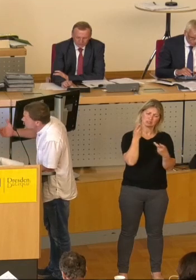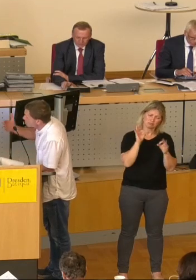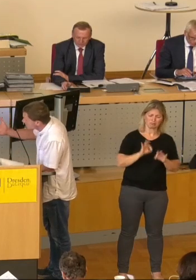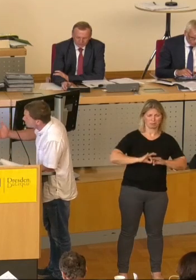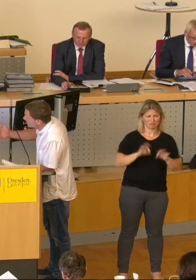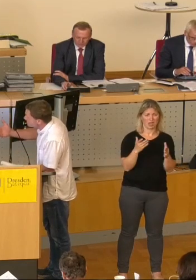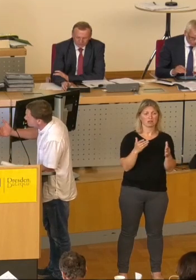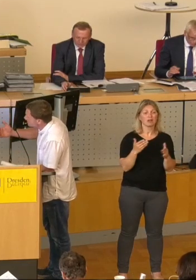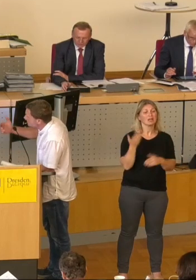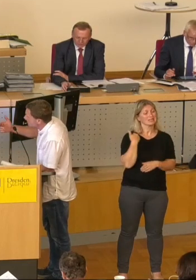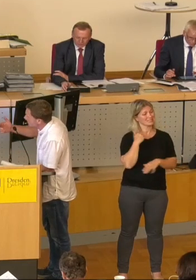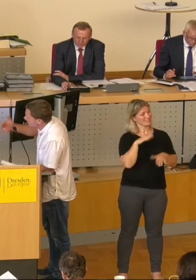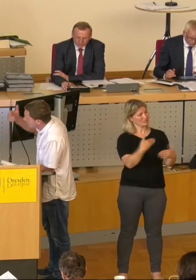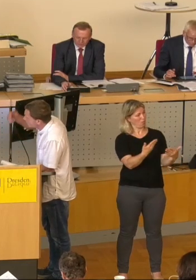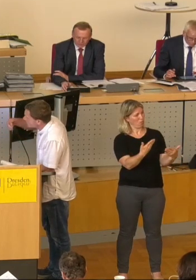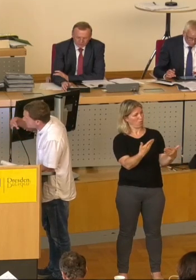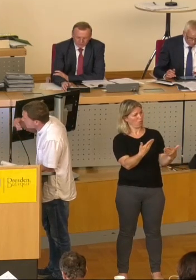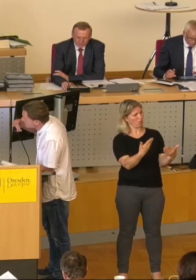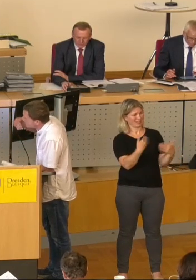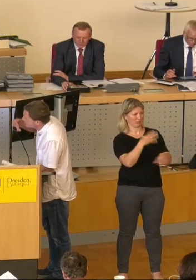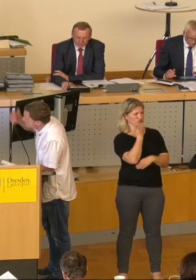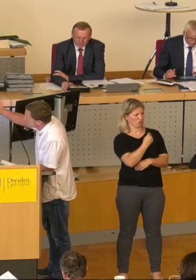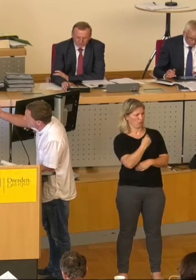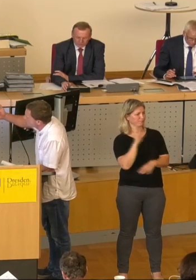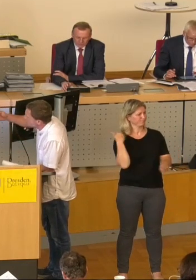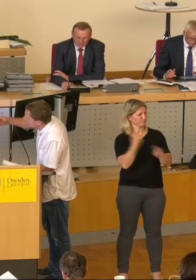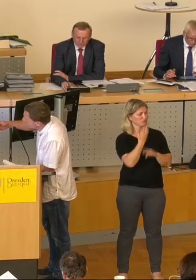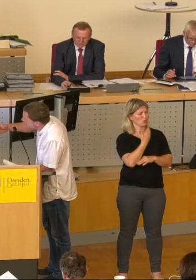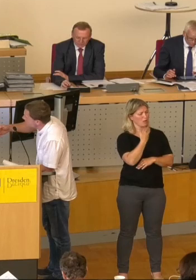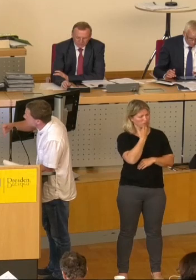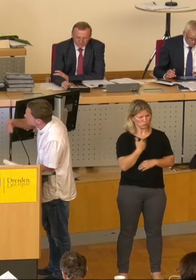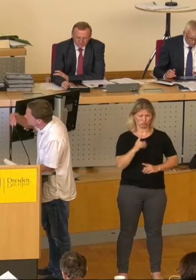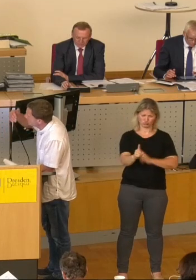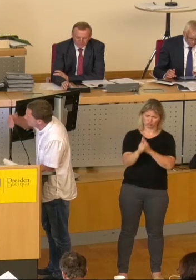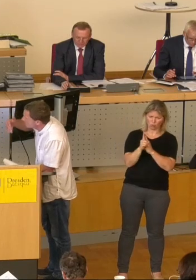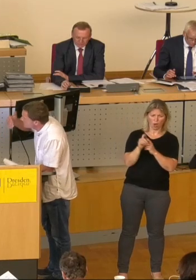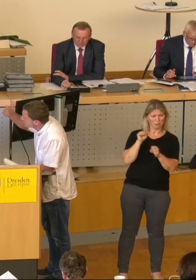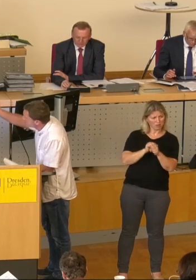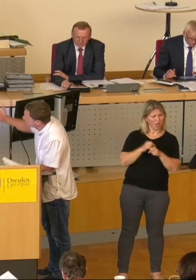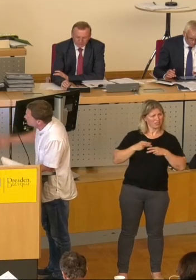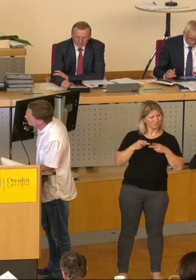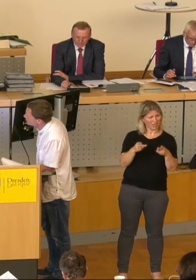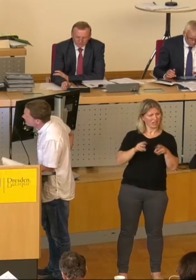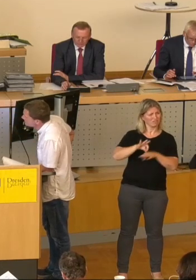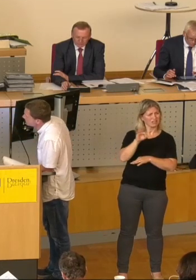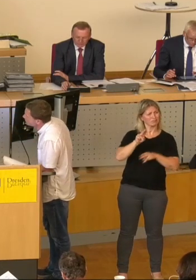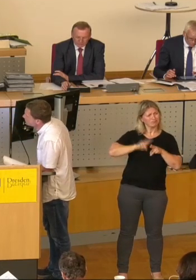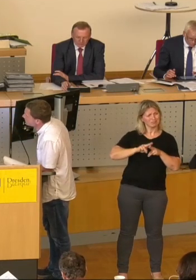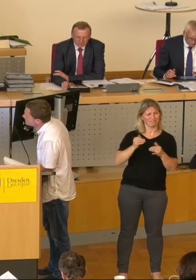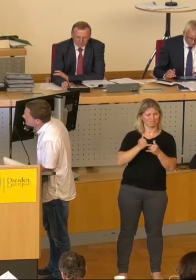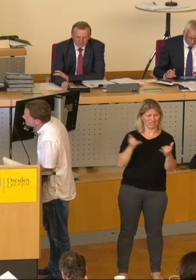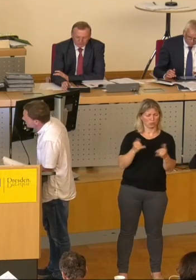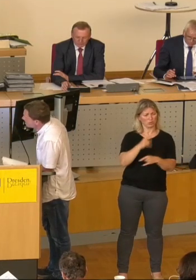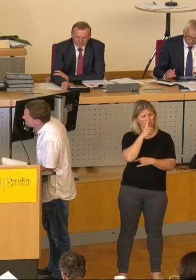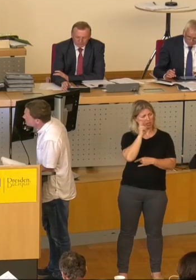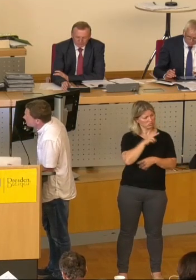wie es nicht geht, das wusste ich bereits. Aber ich hätte eigentlich gern mit Ihnen besprochen, finden wir einen Weg, wie es denn geht und wann es denn aufgenommen